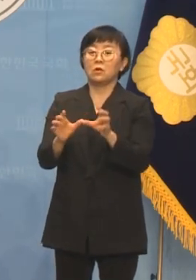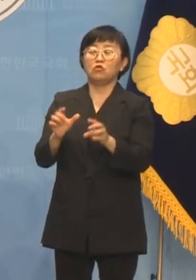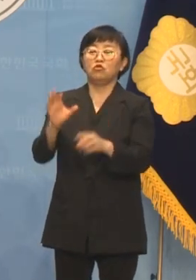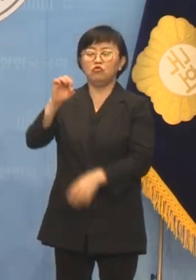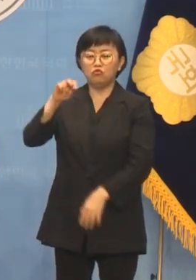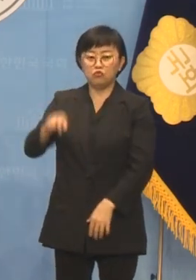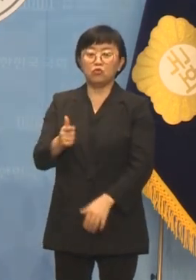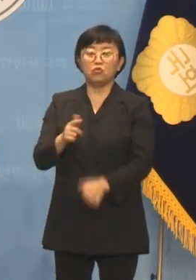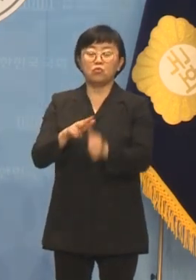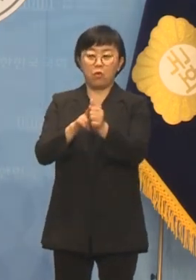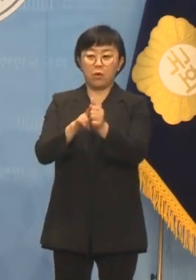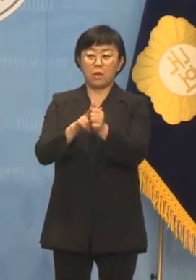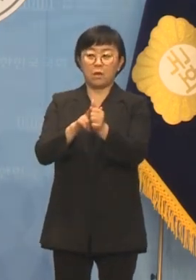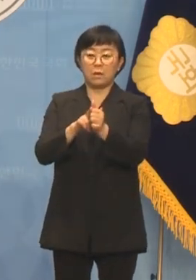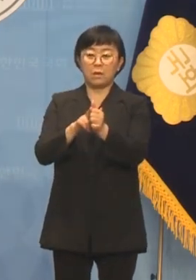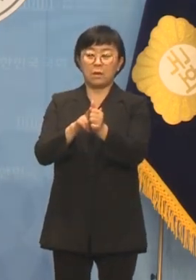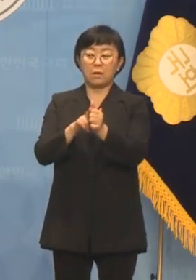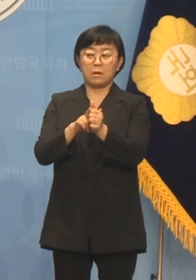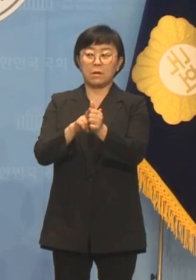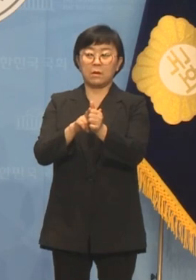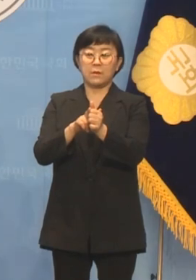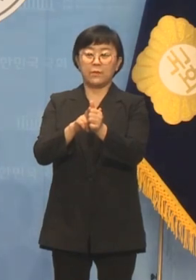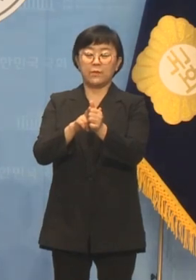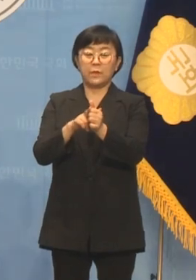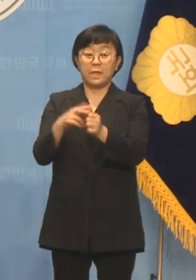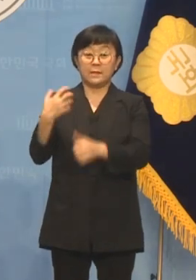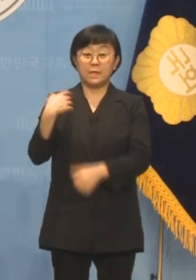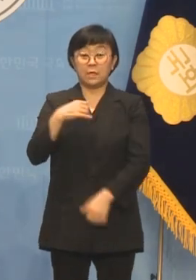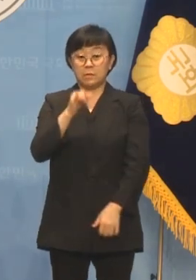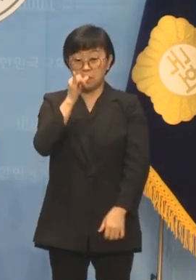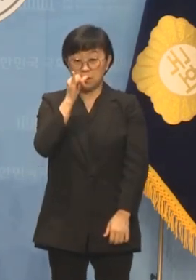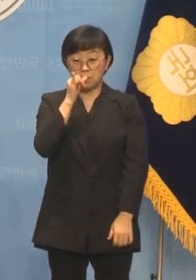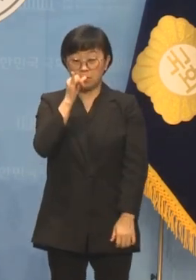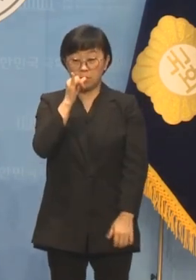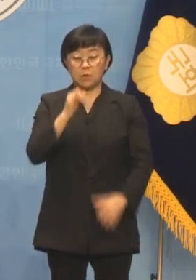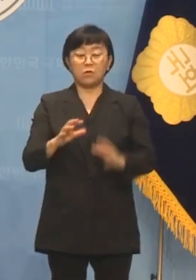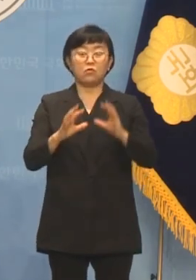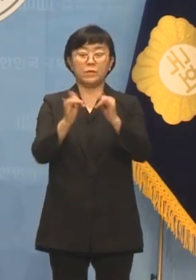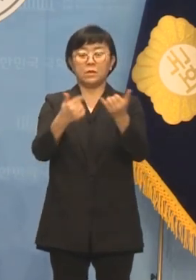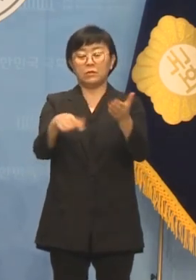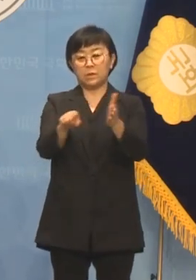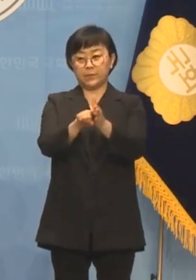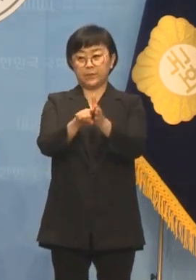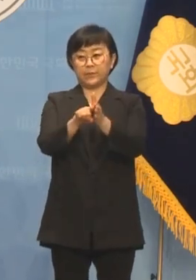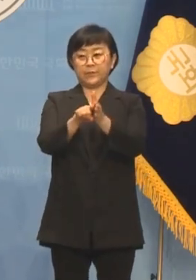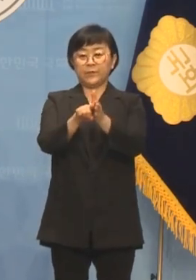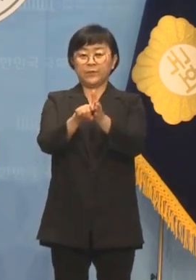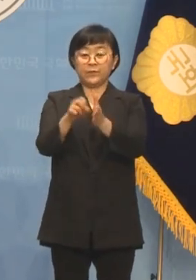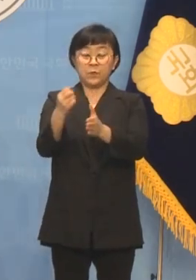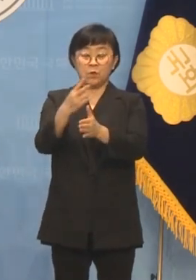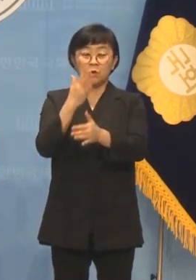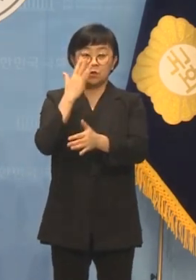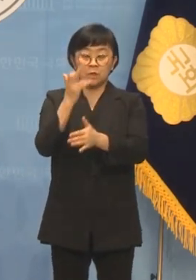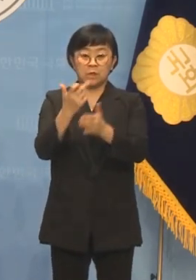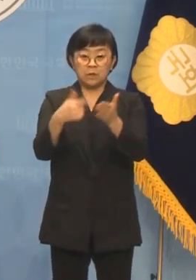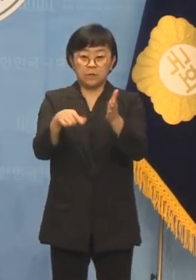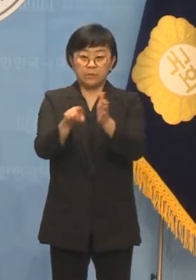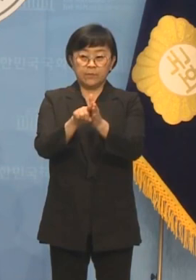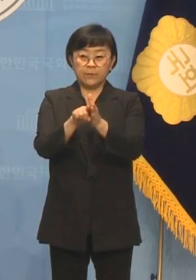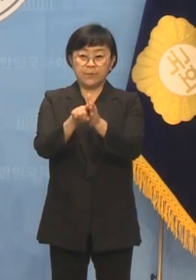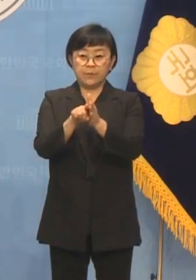후보에게 책임감을 가지고 국민을 위한 그리고 울산을 위한